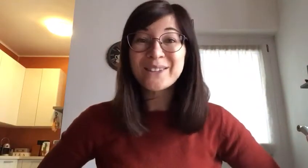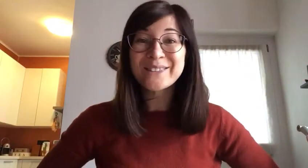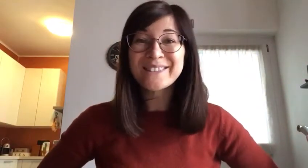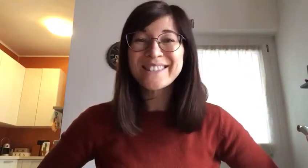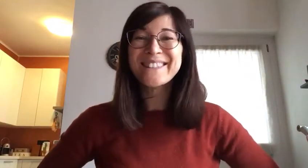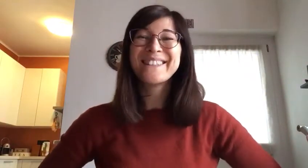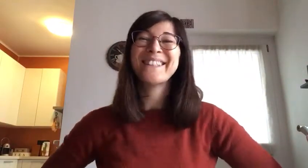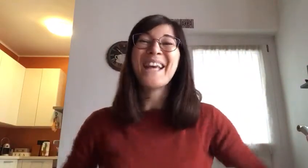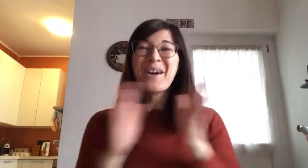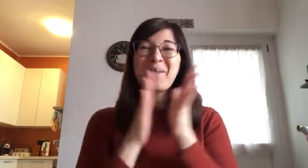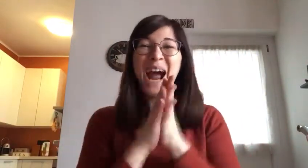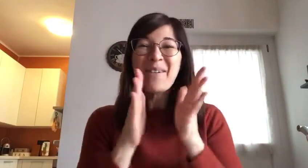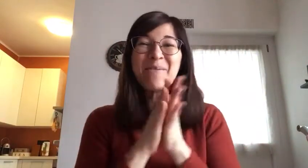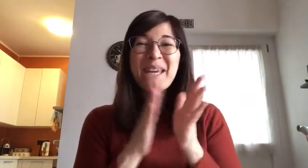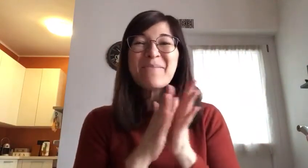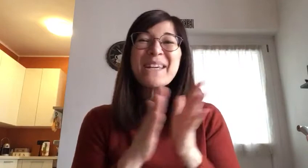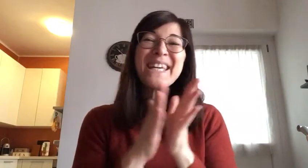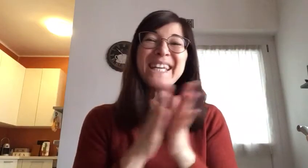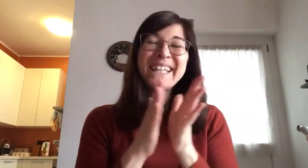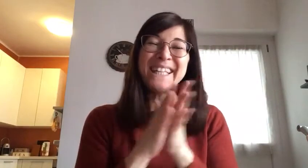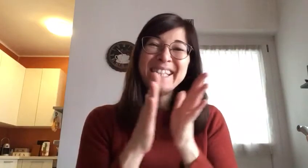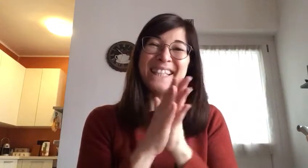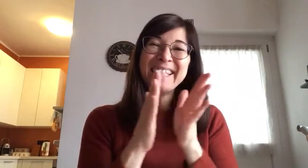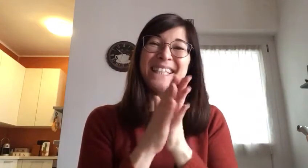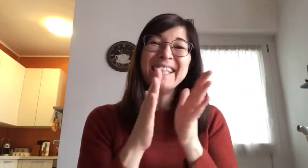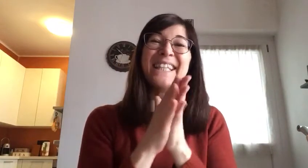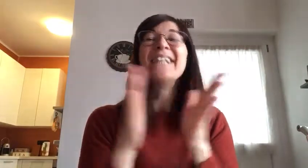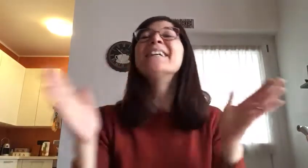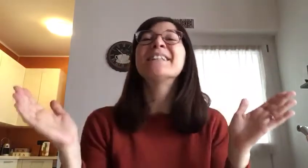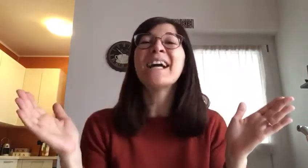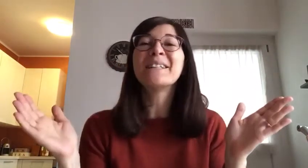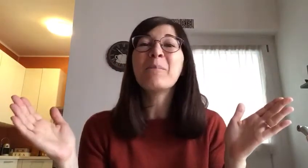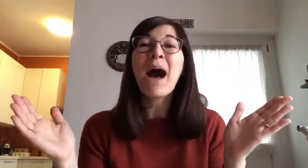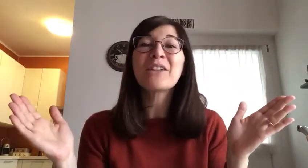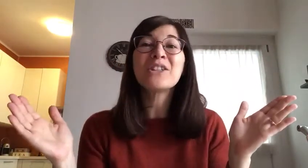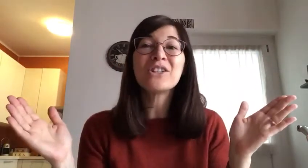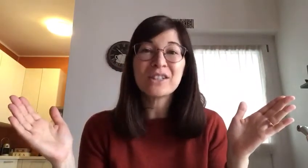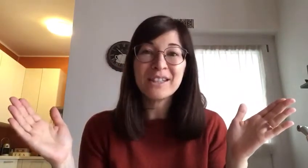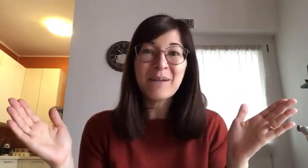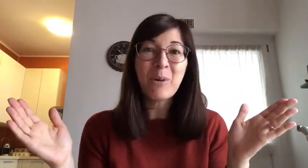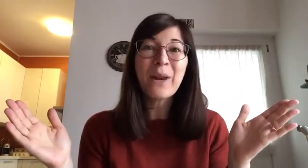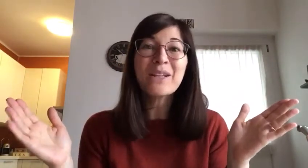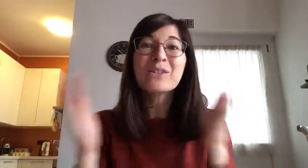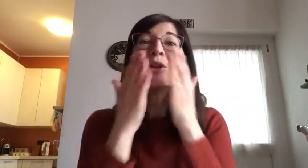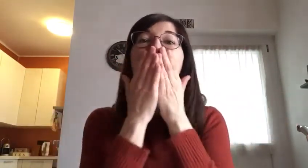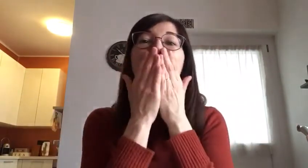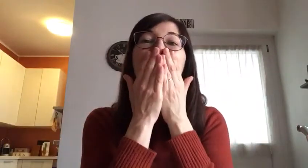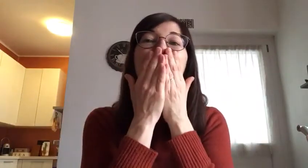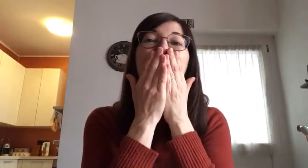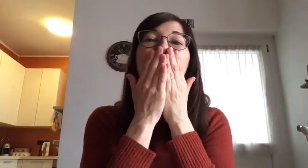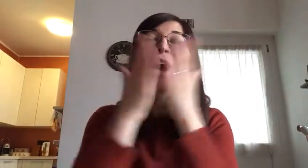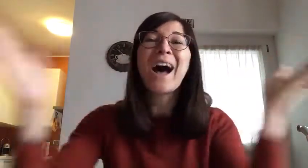bravi bimbi tanti baci ci sentiamo presto mua